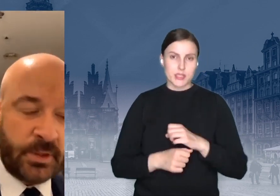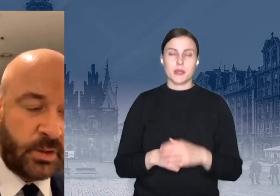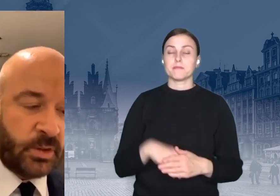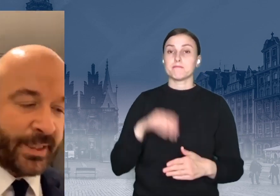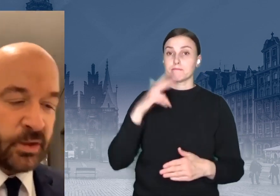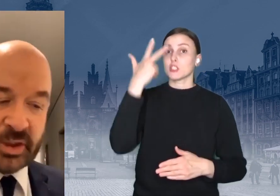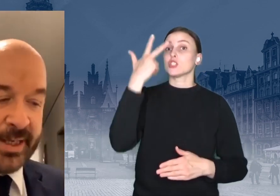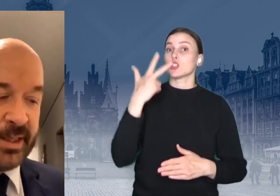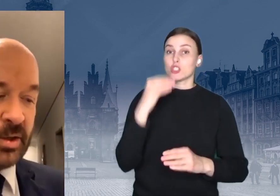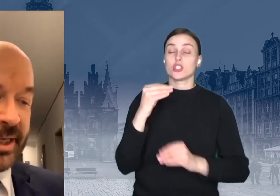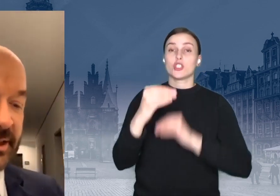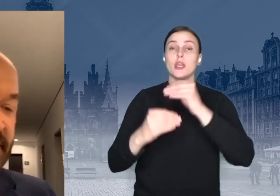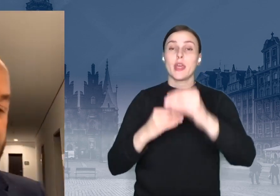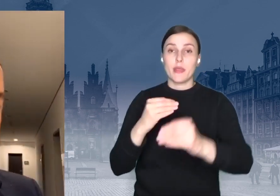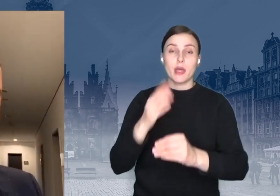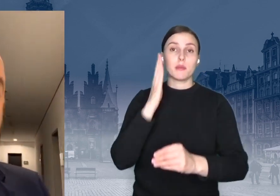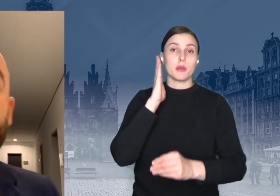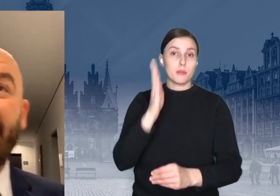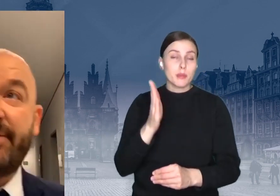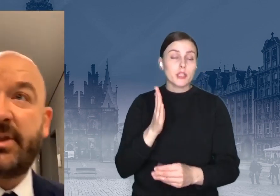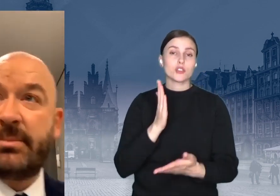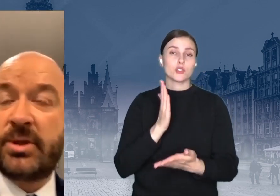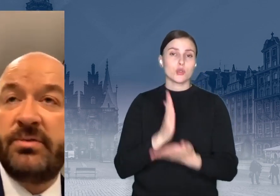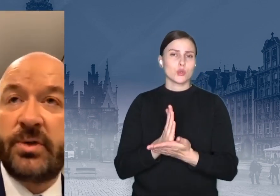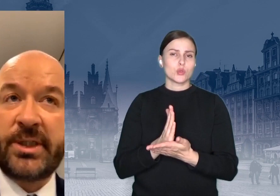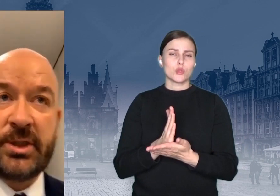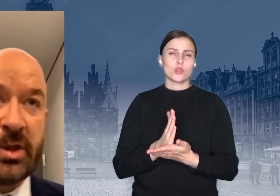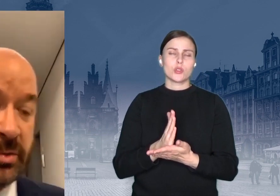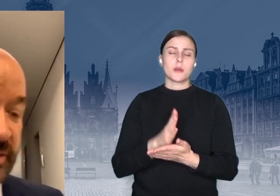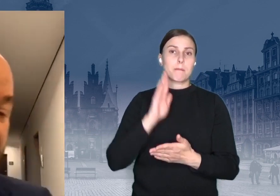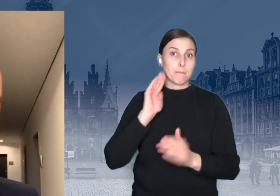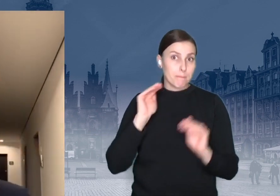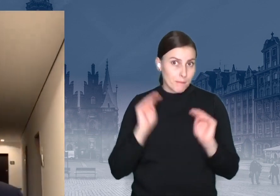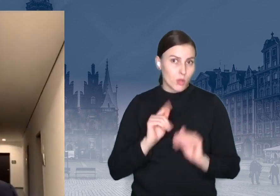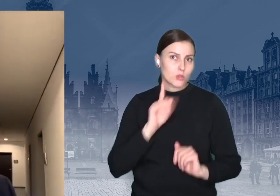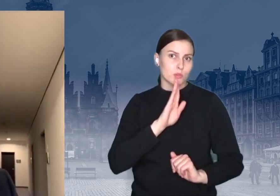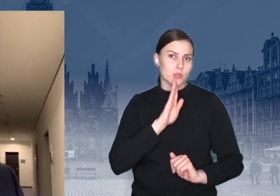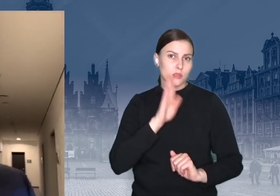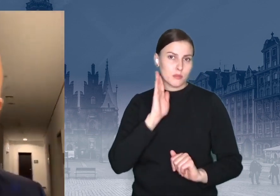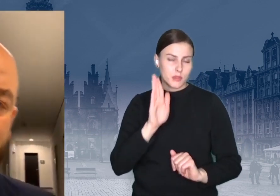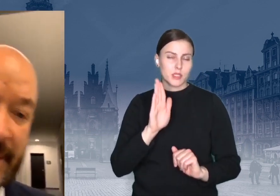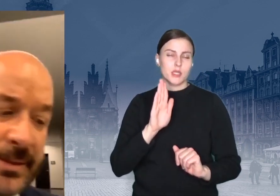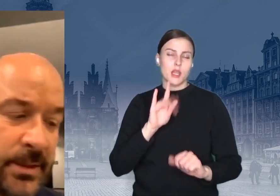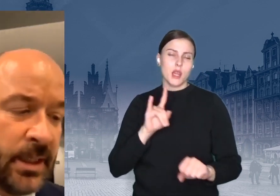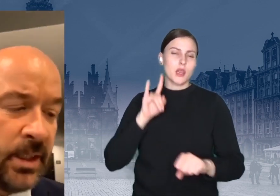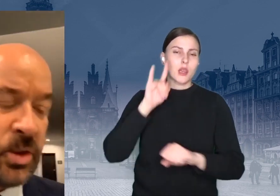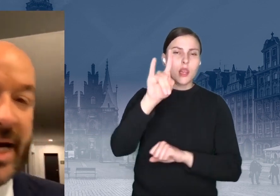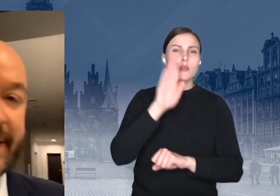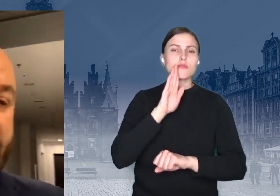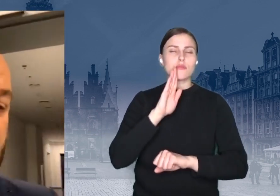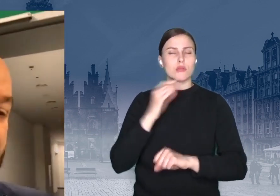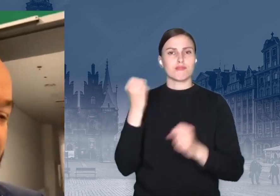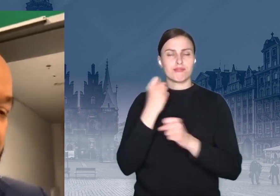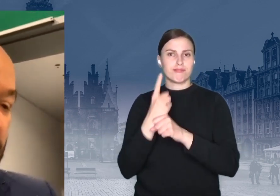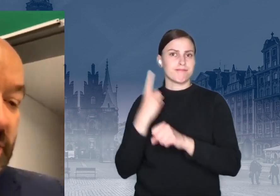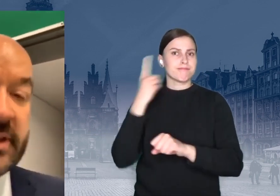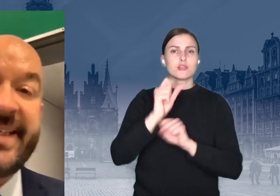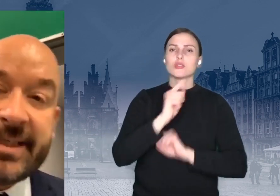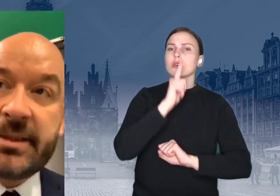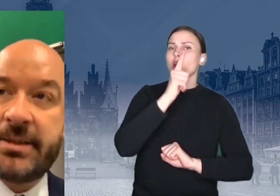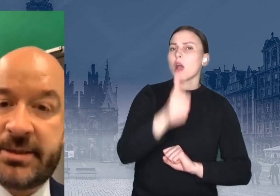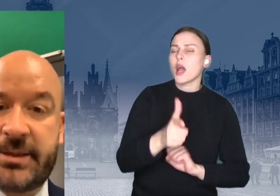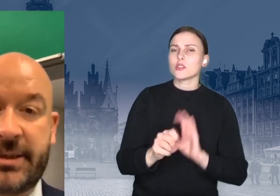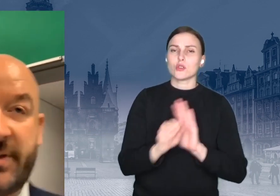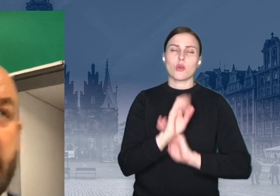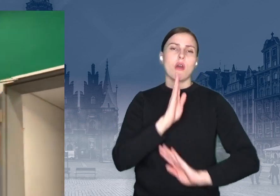znoszenie, takie totalne ograniczeń, czyli pojawi się możliwość jakichś lotów transatlantyckich do Azji, do Ameryki